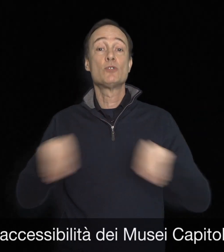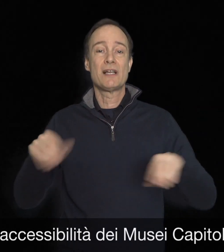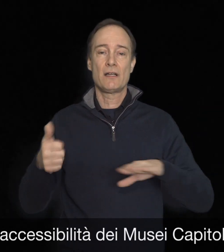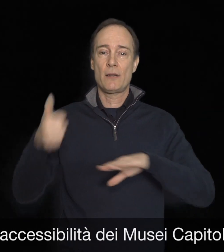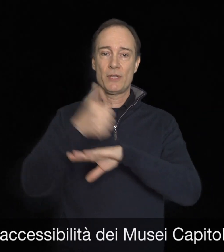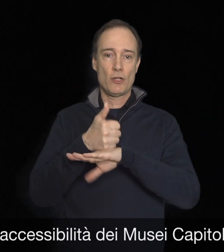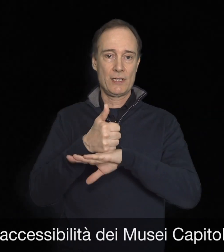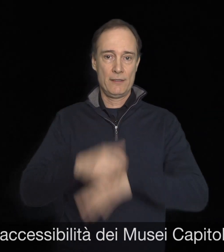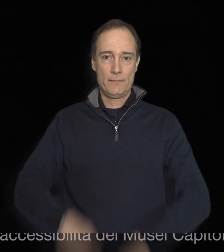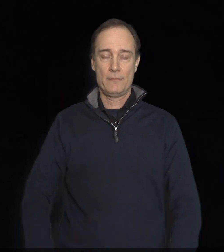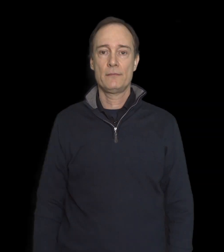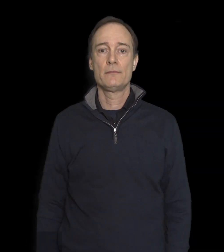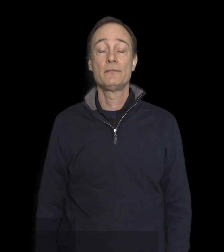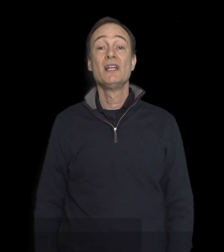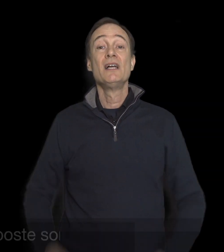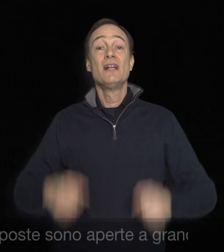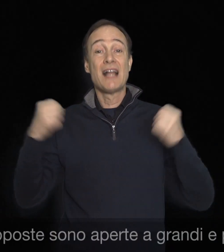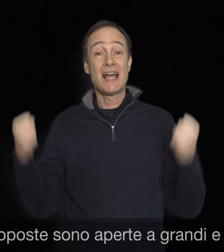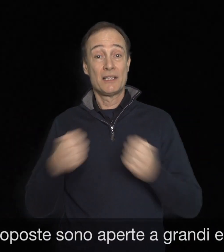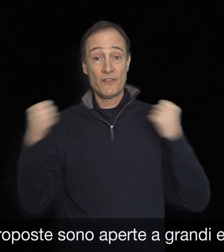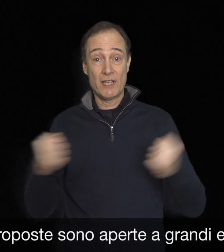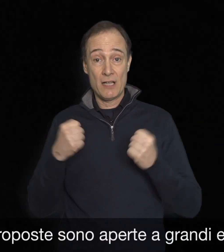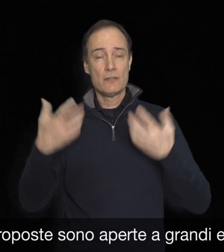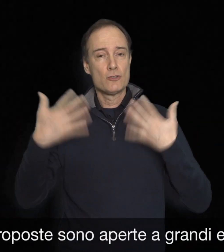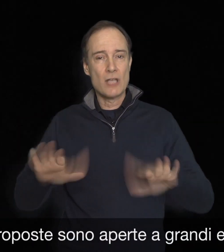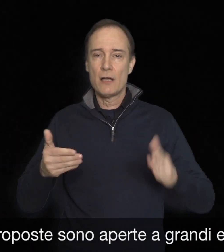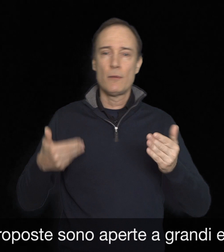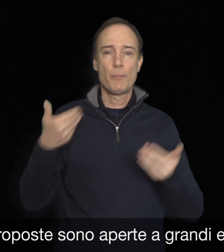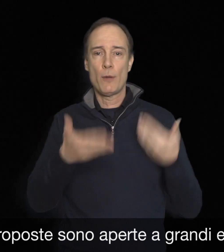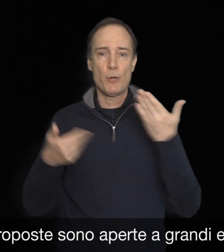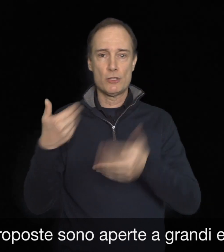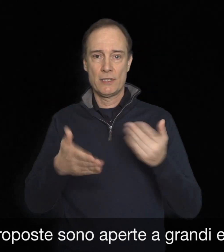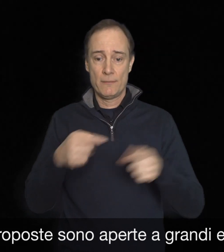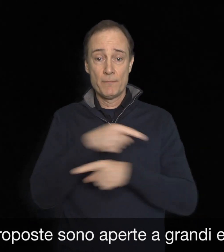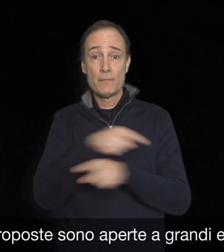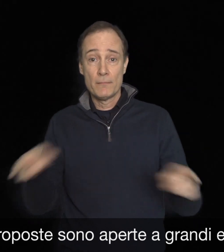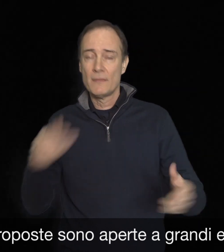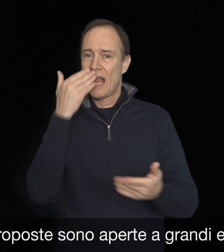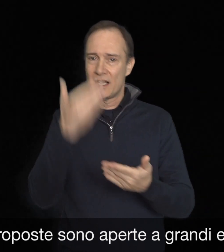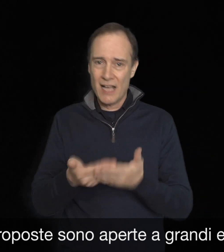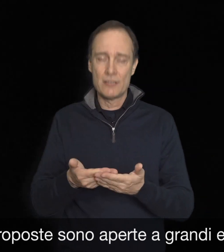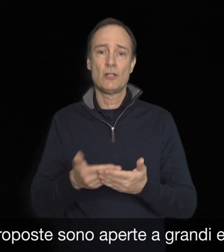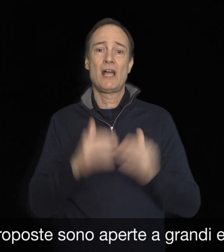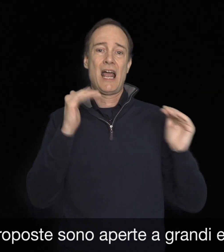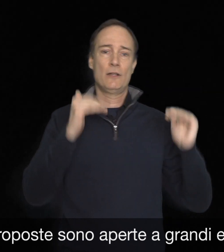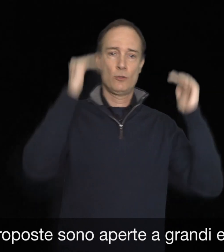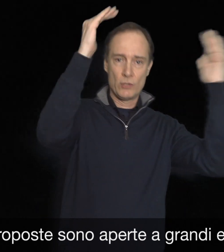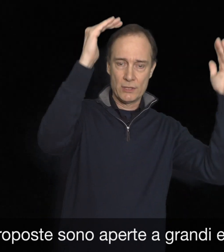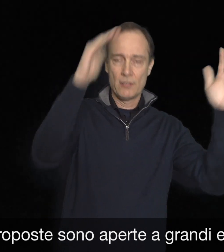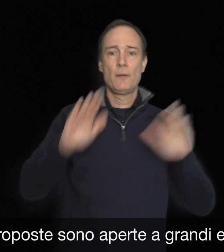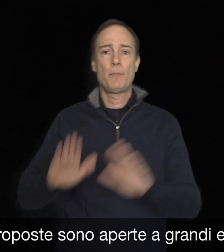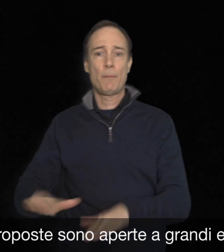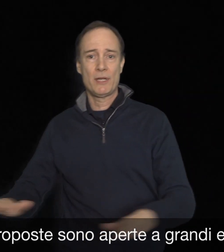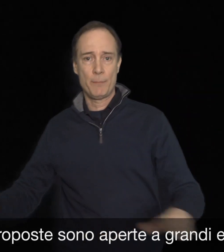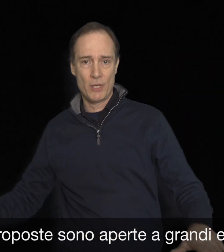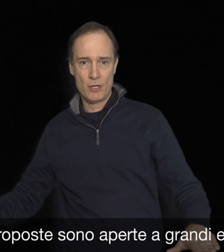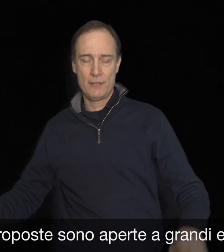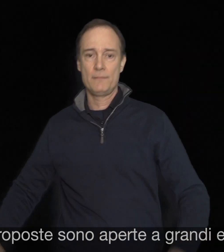capitolini. Le attività proposte sono aperte a grandi e piccoli. Programma, visite e